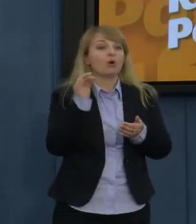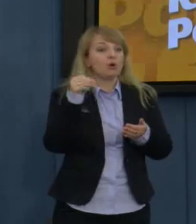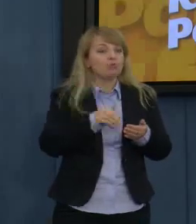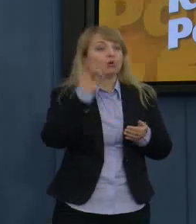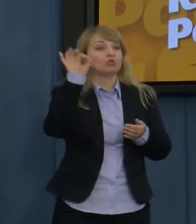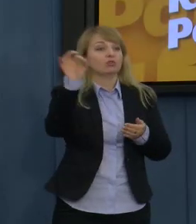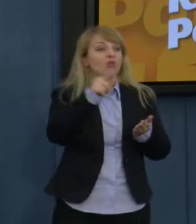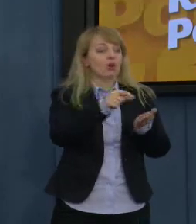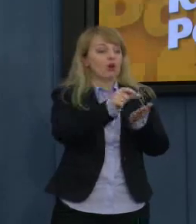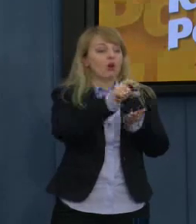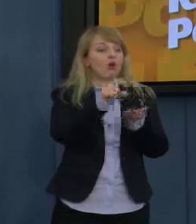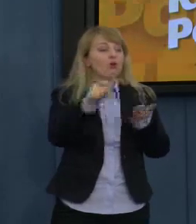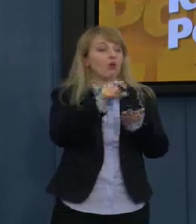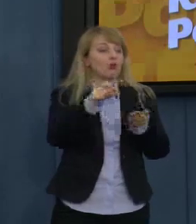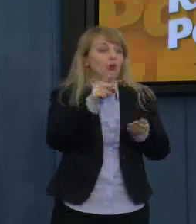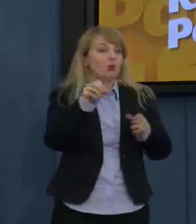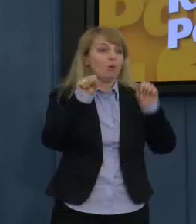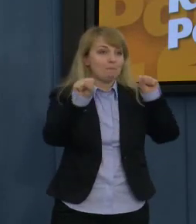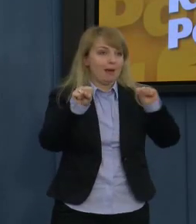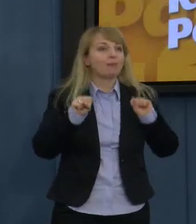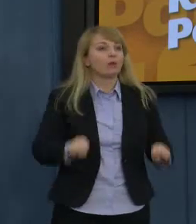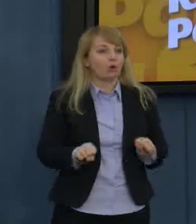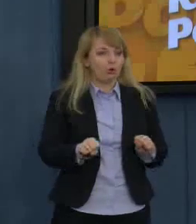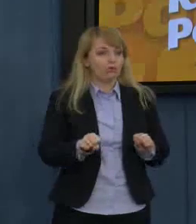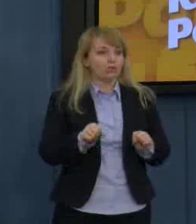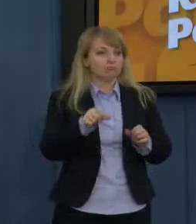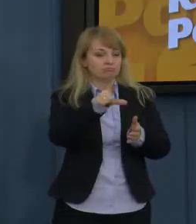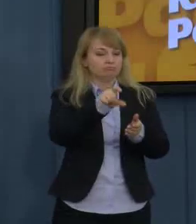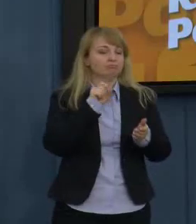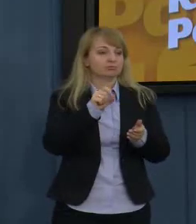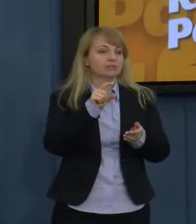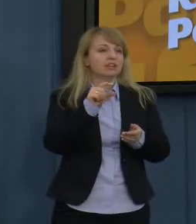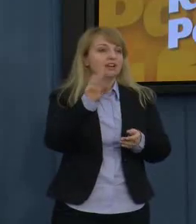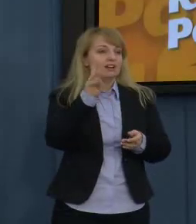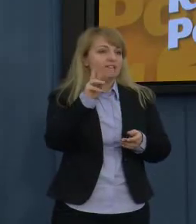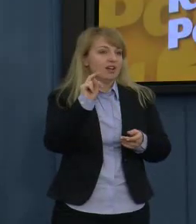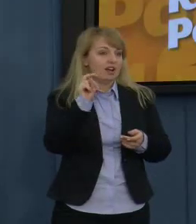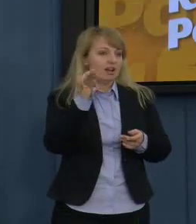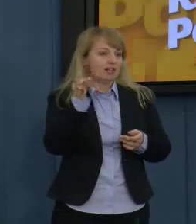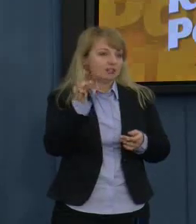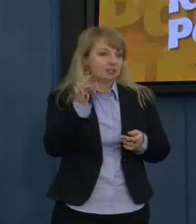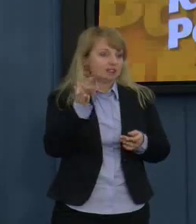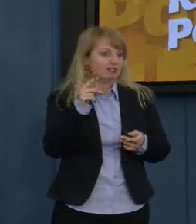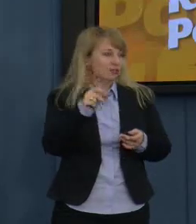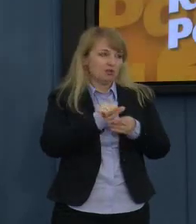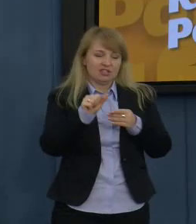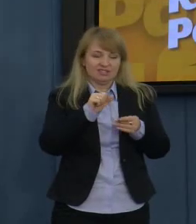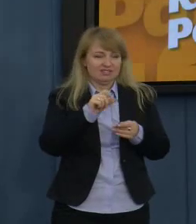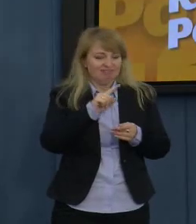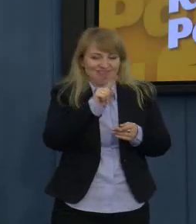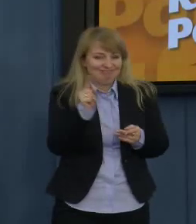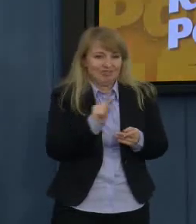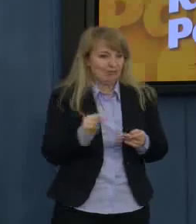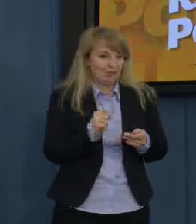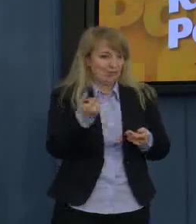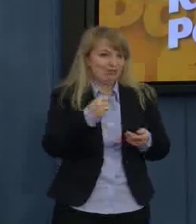ściągnąć ten VAT. Naszym zdaniem to kompletny absurd i postawienie sprawy do góry nogami. Nie może być tak, że